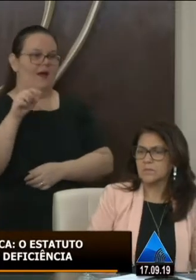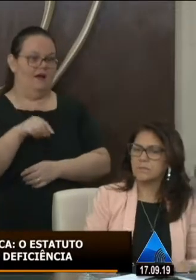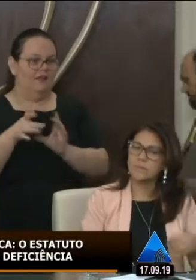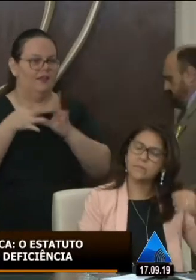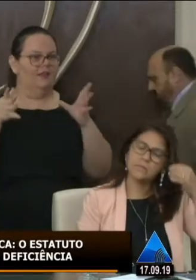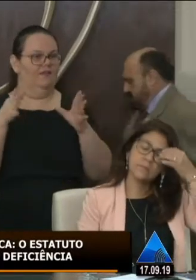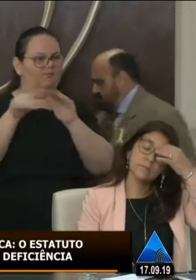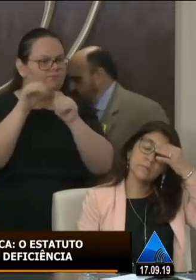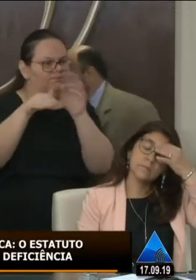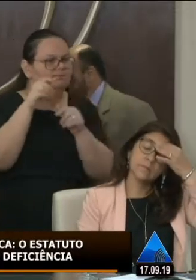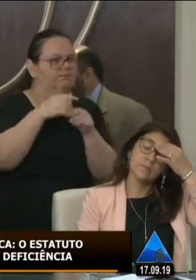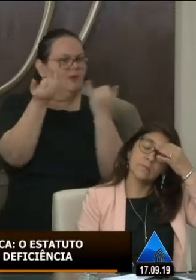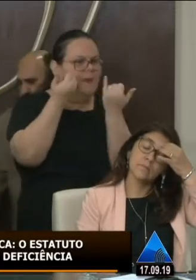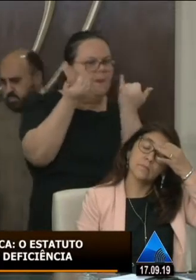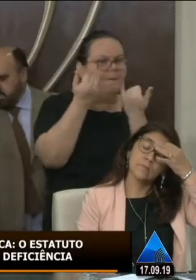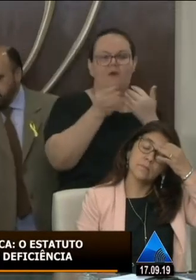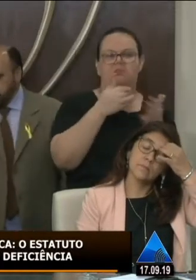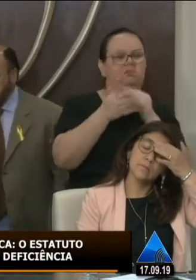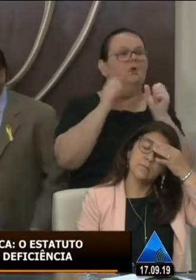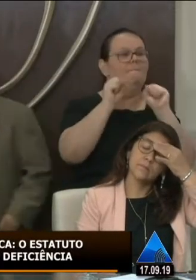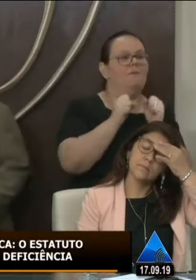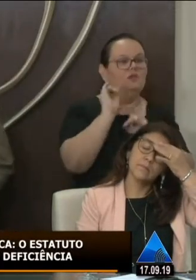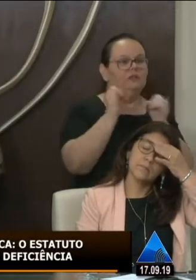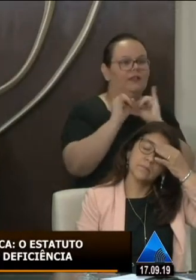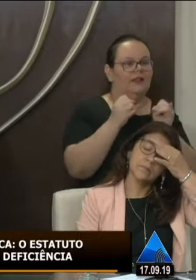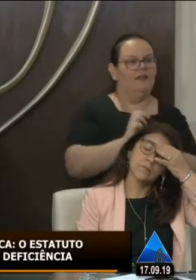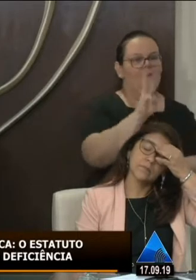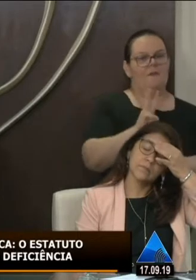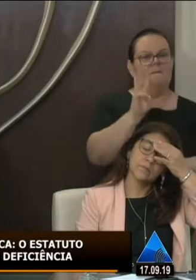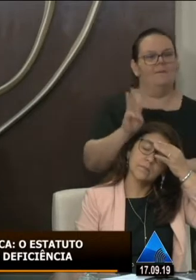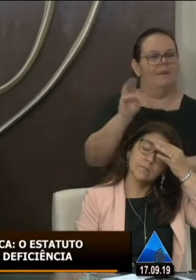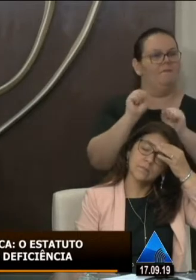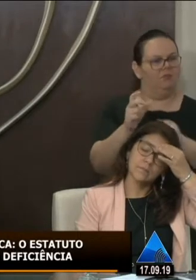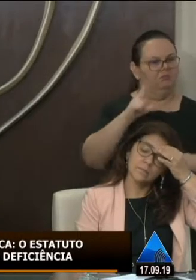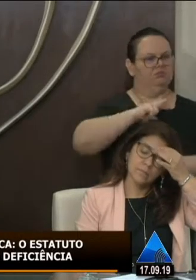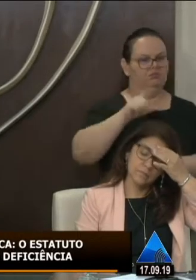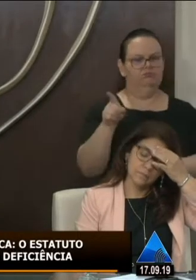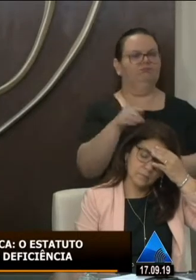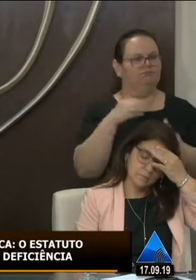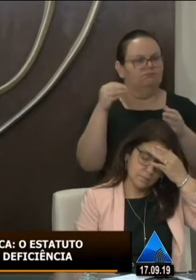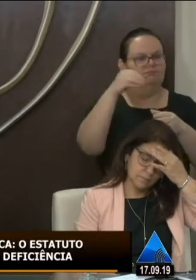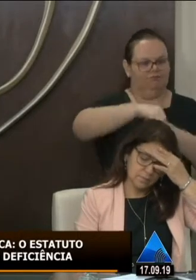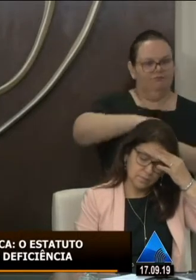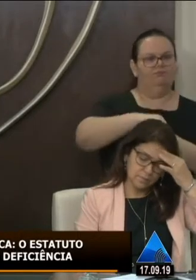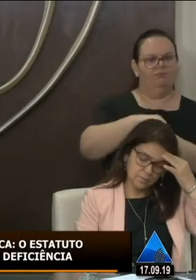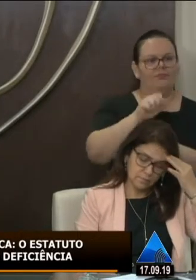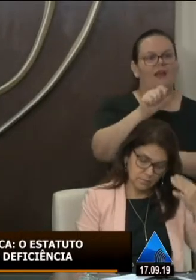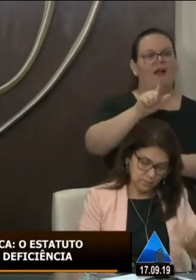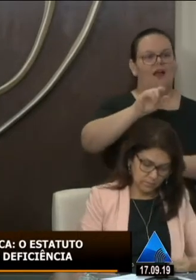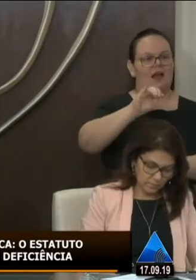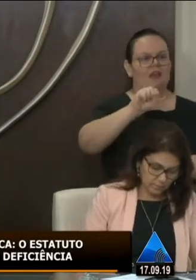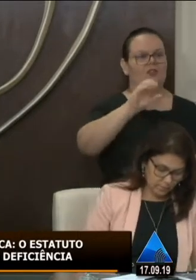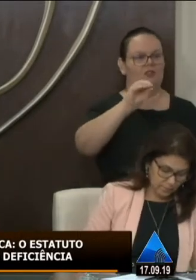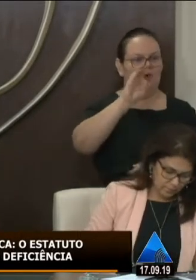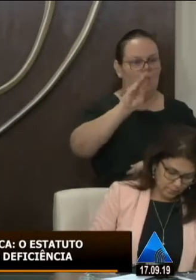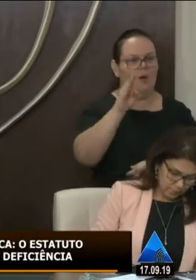colher informações qualquer um aqui pode acessar o site pessoal do nosso mandato alussomizerra.com